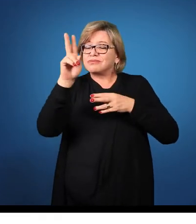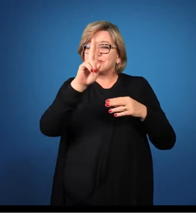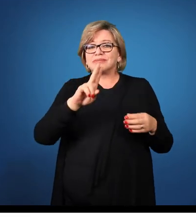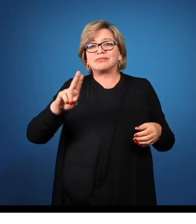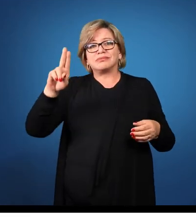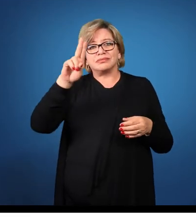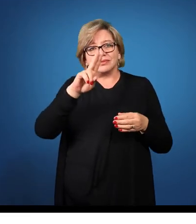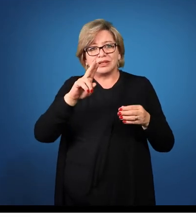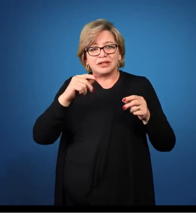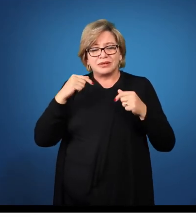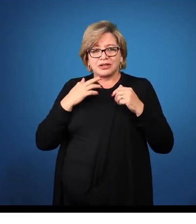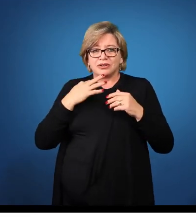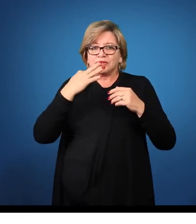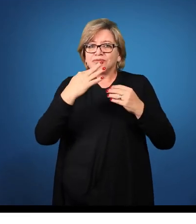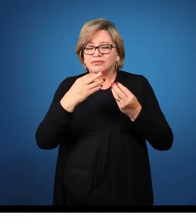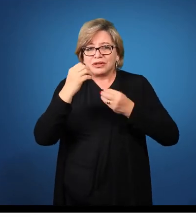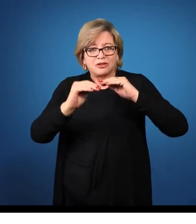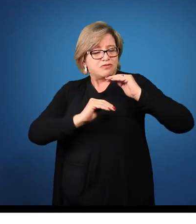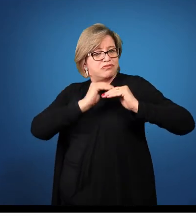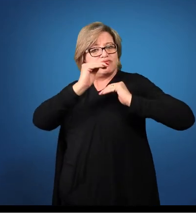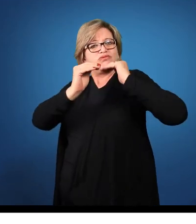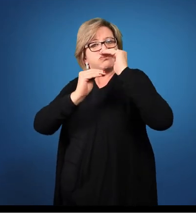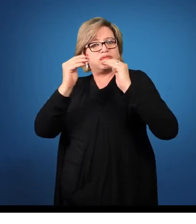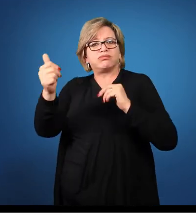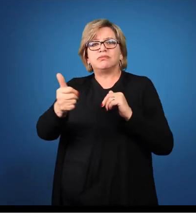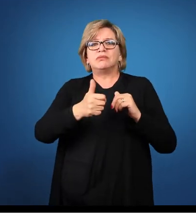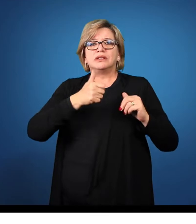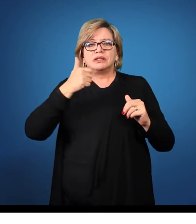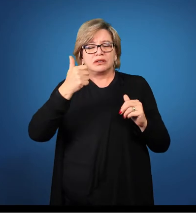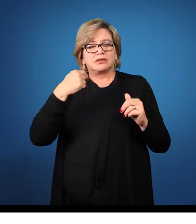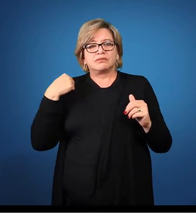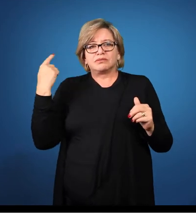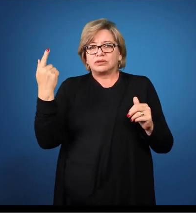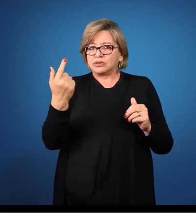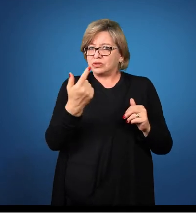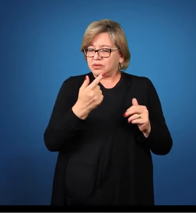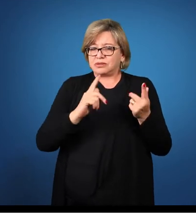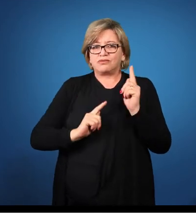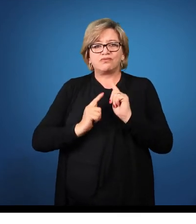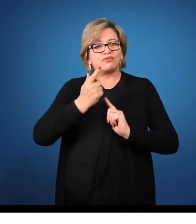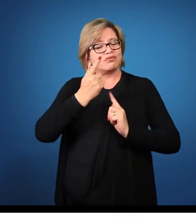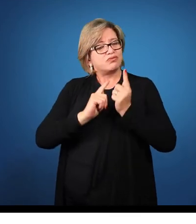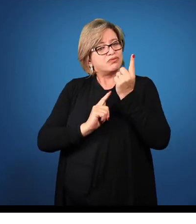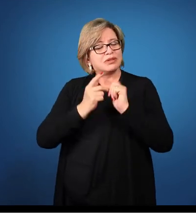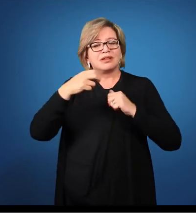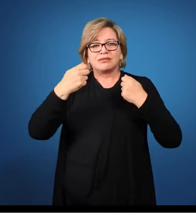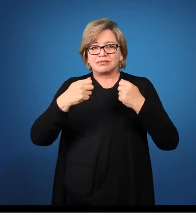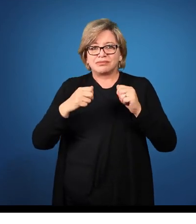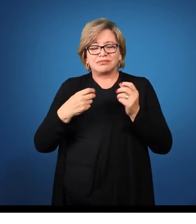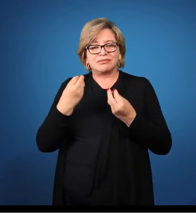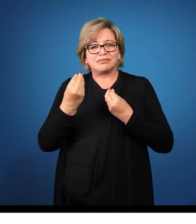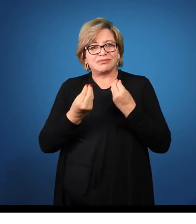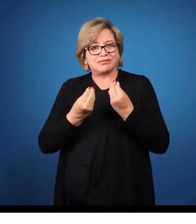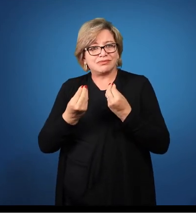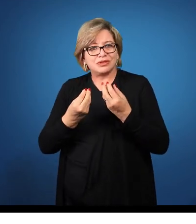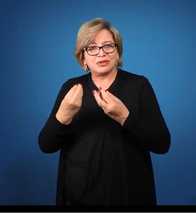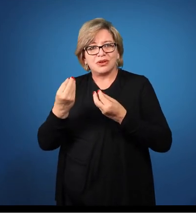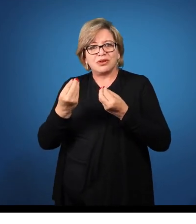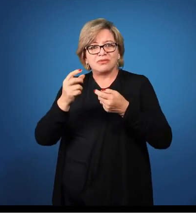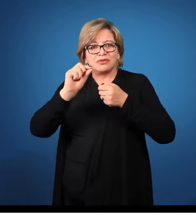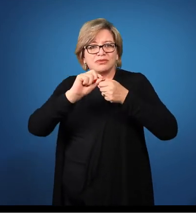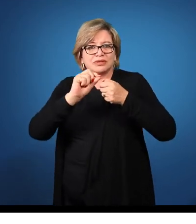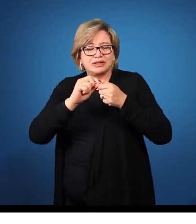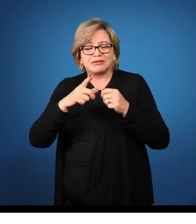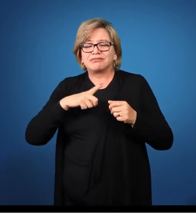conceitos, para que ela possa ter um desempenho melhor. E nós, enquanto gestores, devemos, então, termos